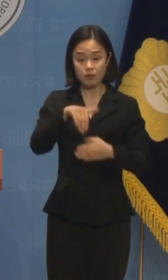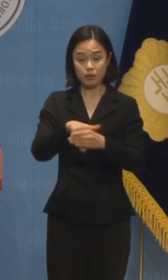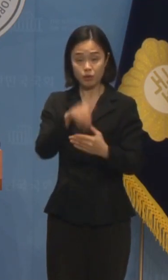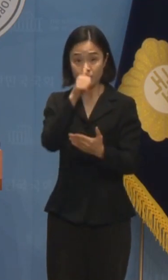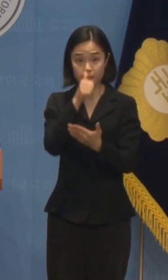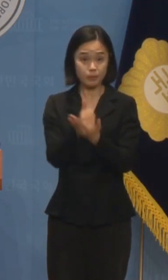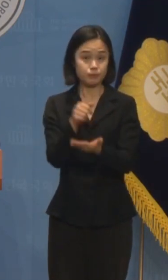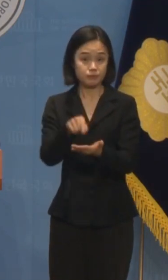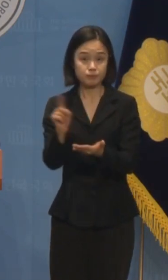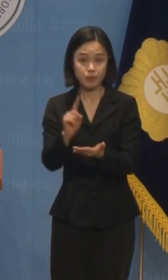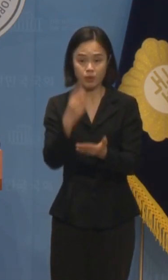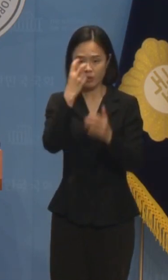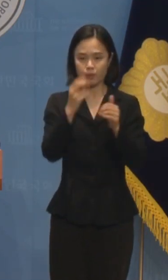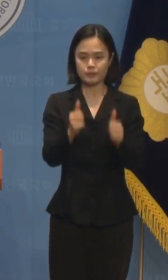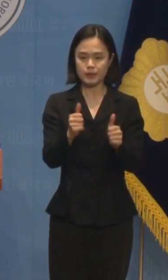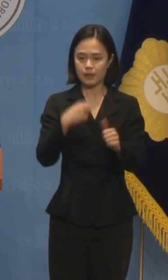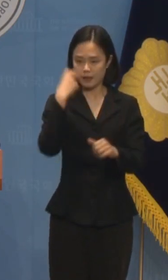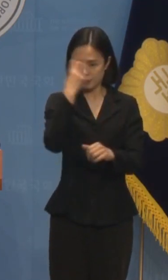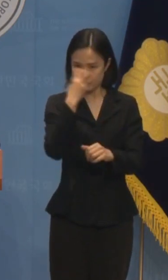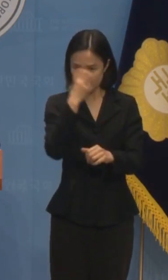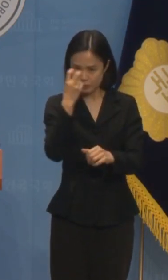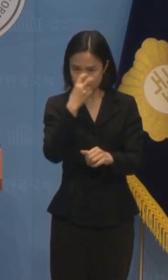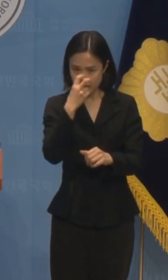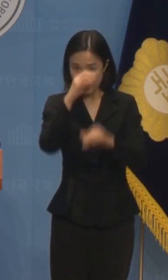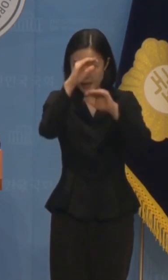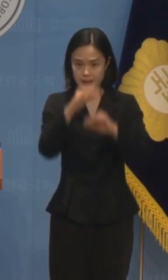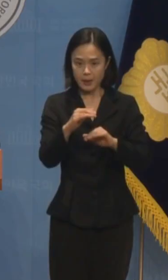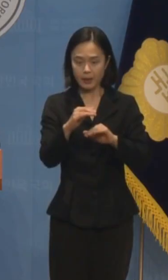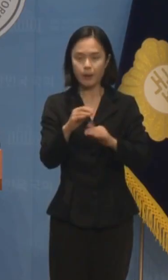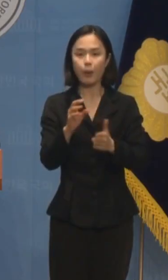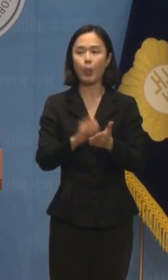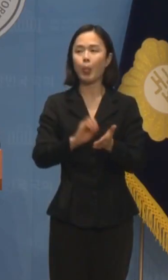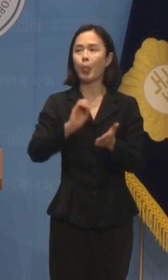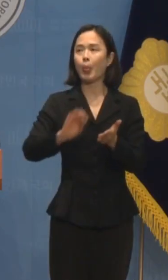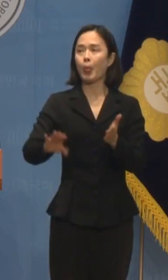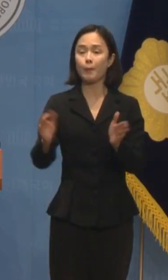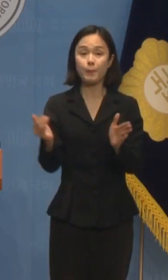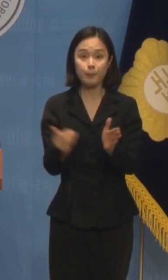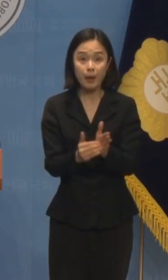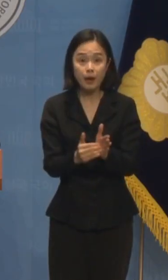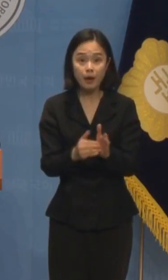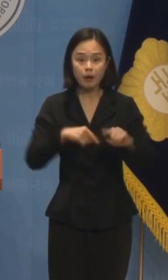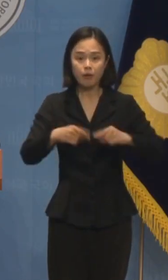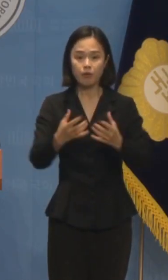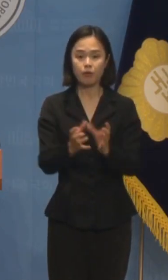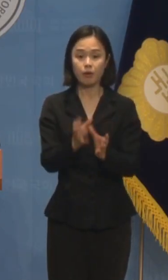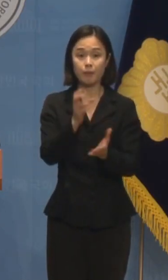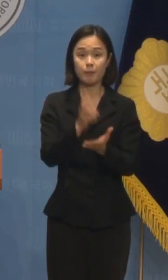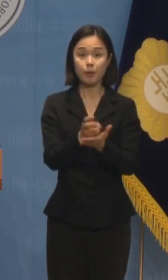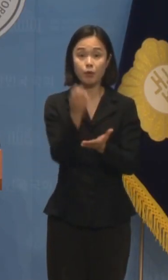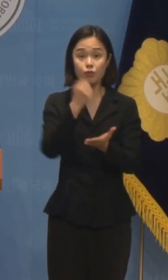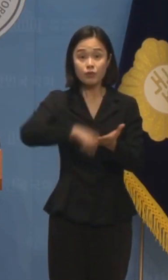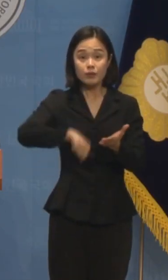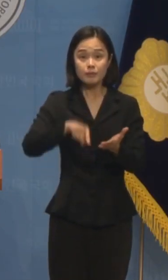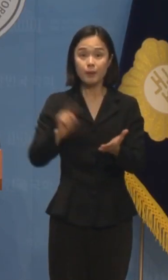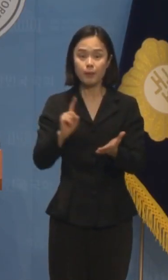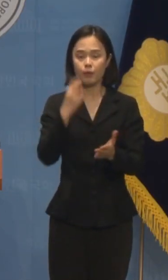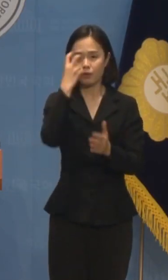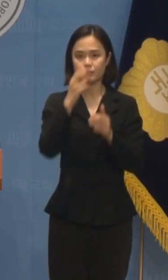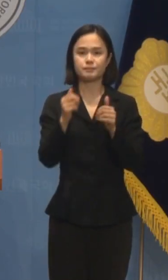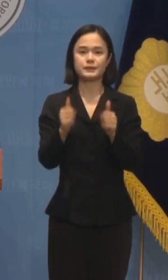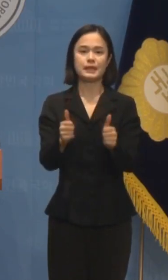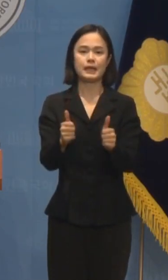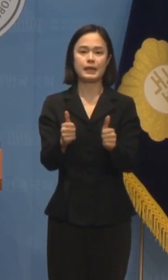검찰 수사 대상에서 삭제했습니다. 따라서 정당법 위반은 검사의 직접 수사 대상으로 지정된